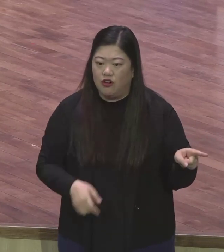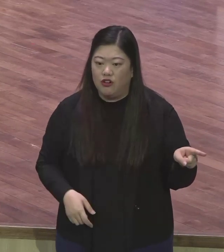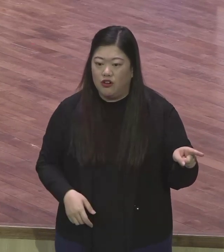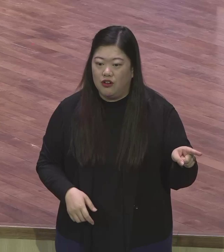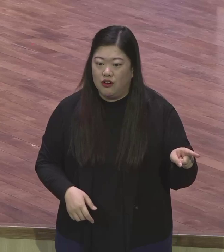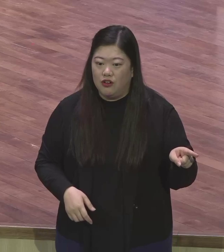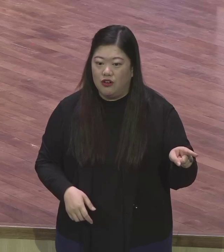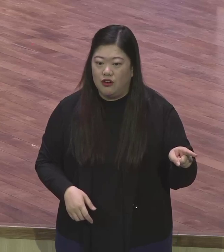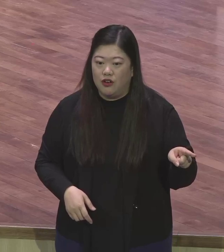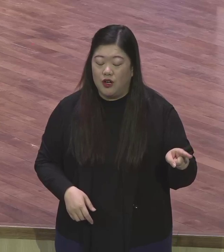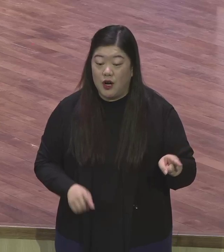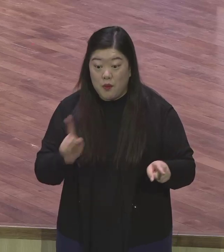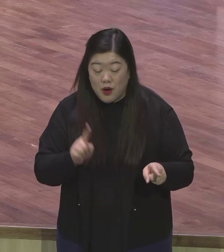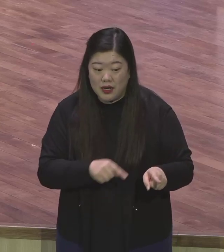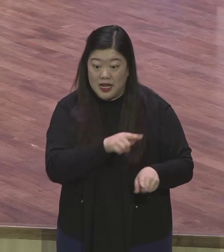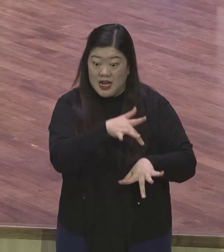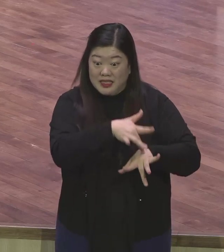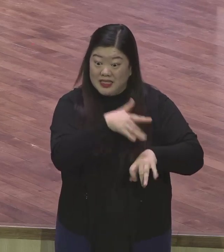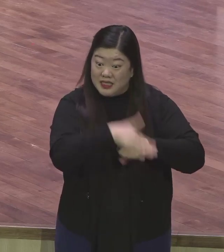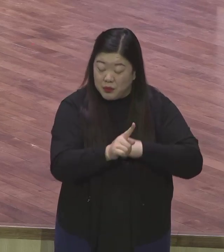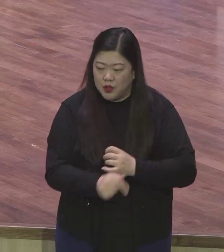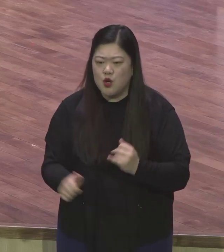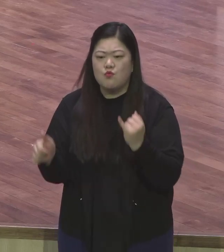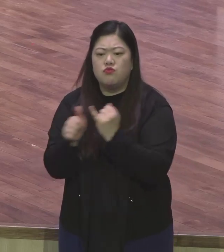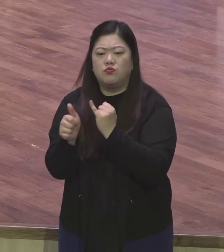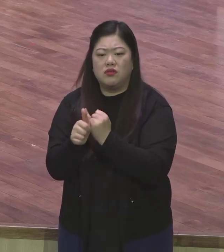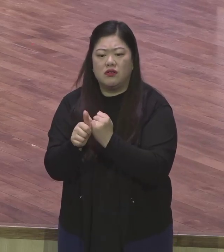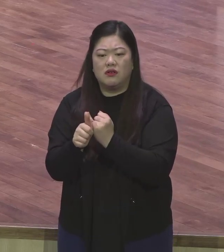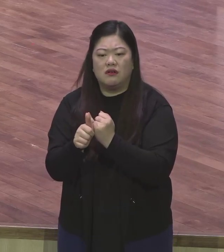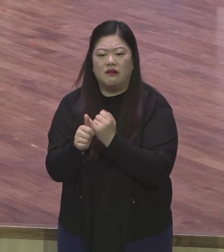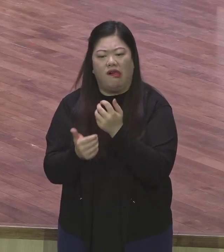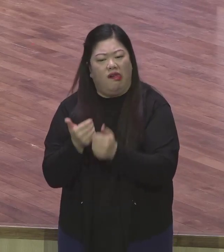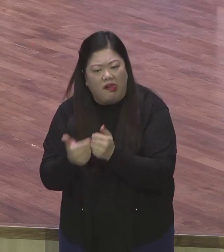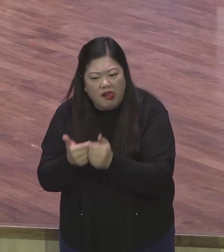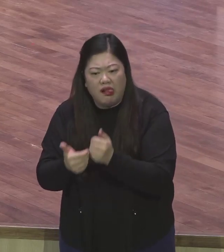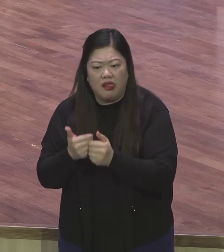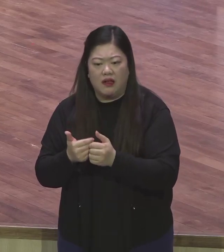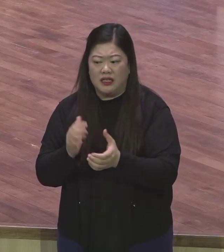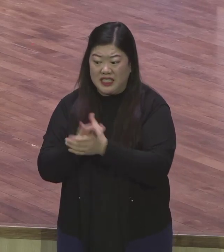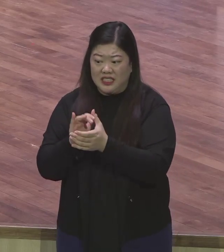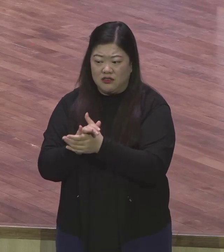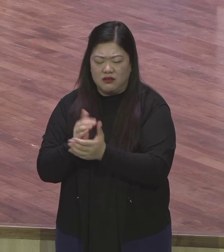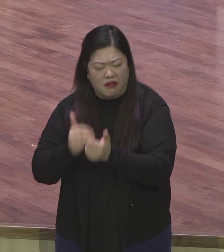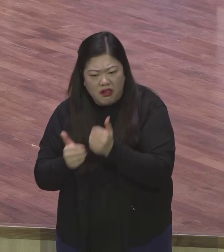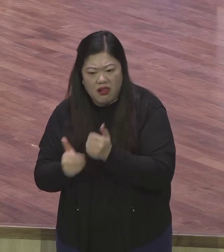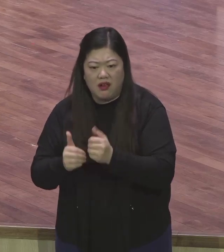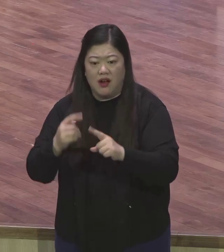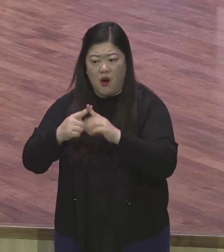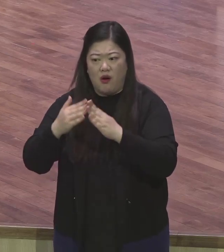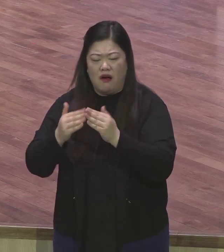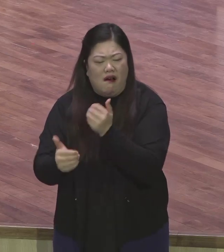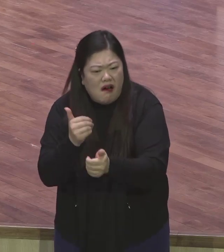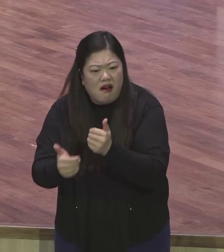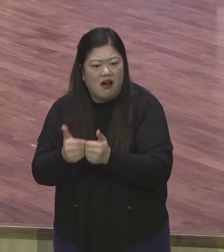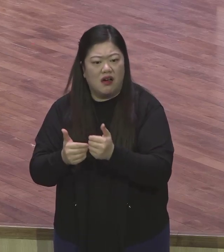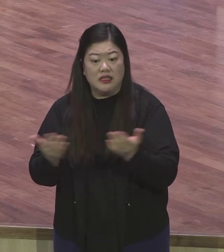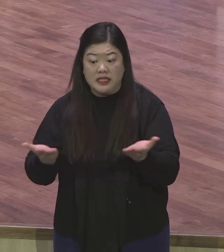부부간에도 한마음 한뜻 아니라 우리 같은 교인들 사이에도 한마음 한뜻 아니야 직원들도 한마음 한뜻 아니야